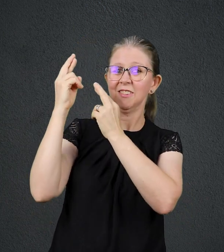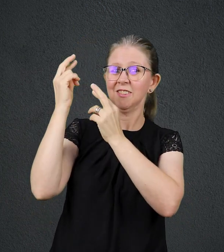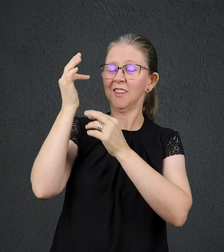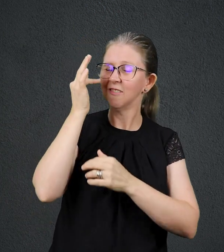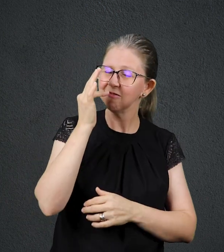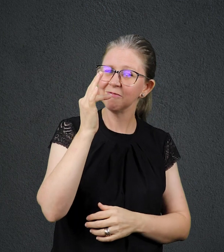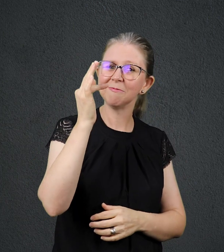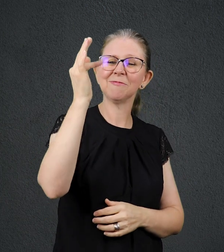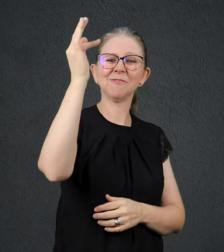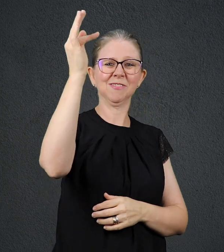Hebreus 11, 1.